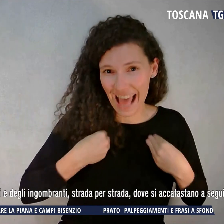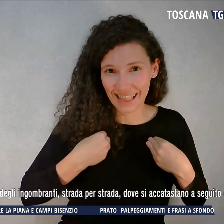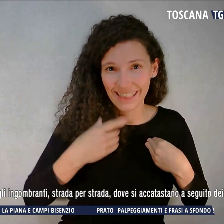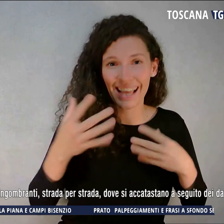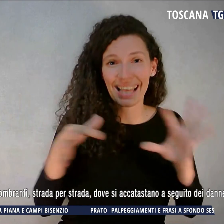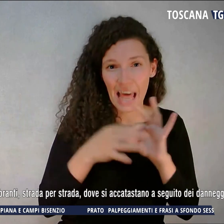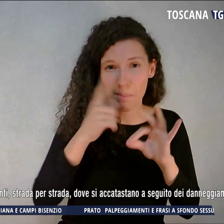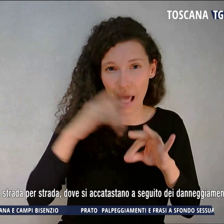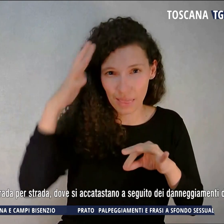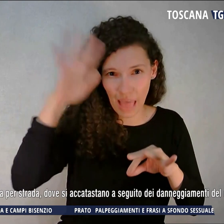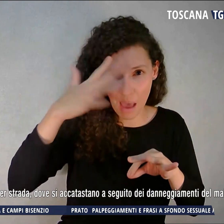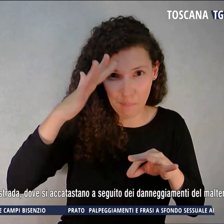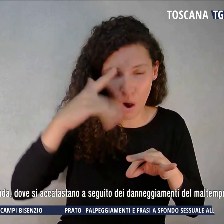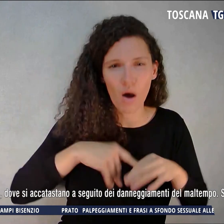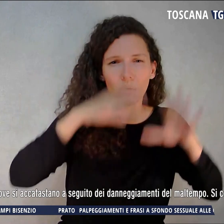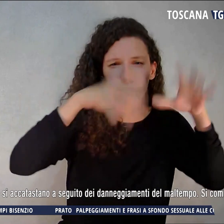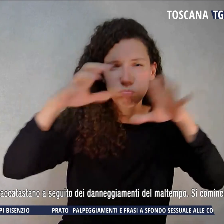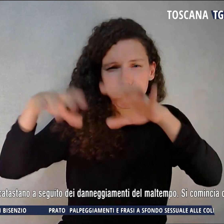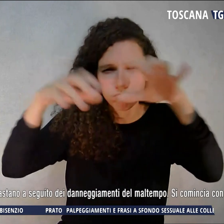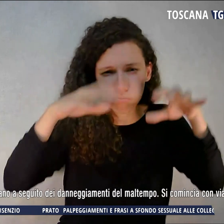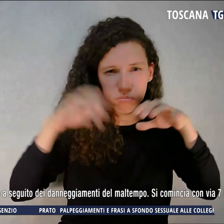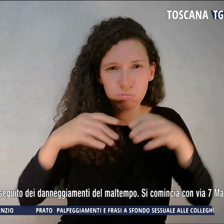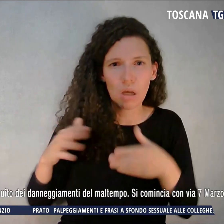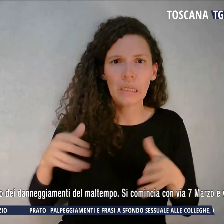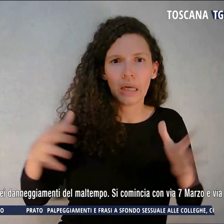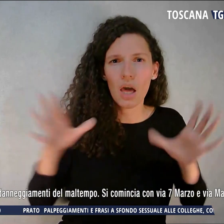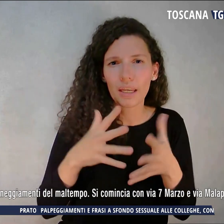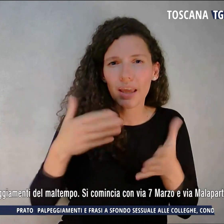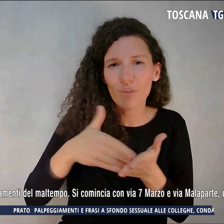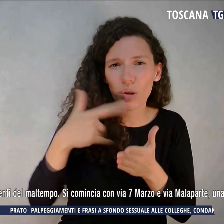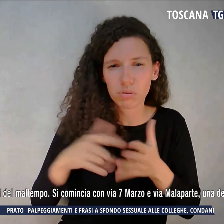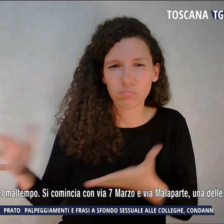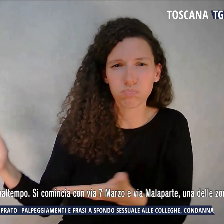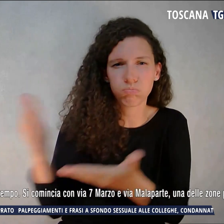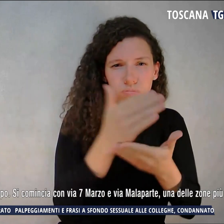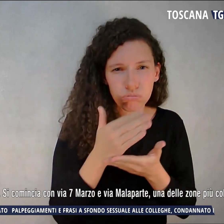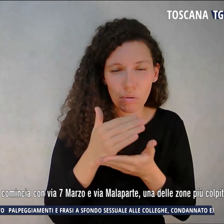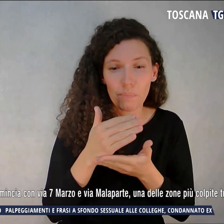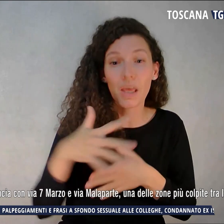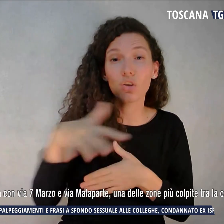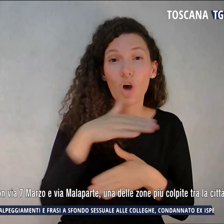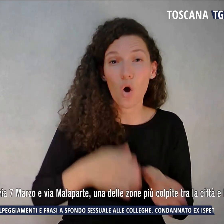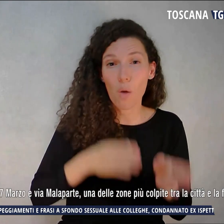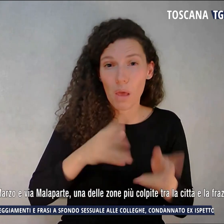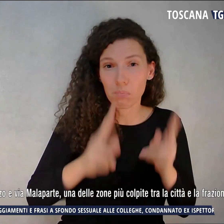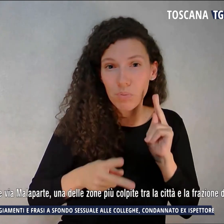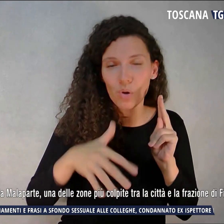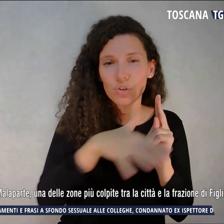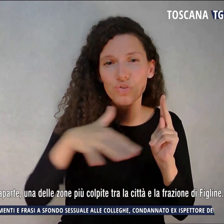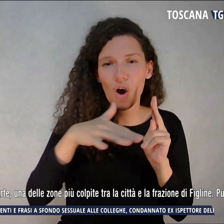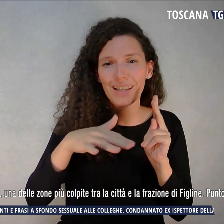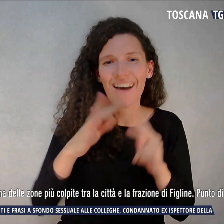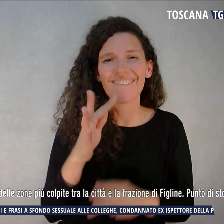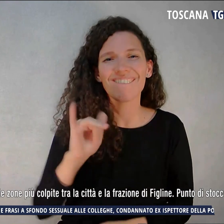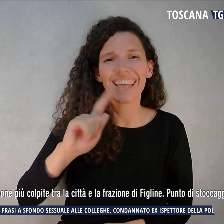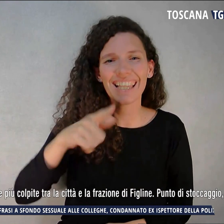comincia da via 7 Marzo e via Malaparte. Una delle zone più colpite tra la città è la frazione di Figline. Il punto di